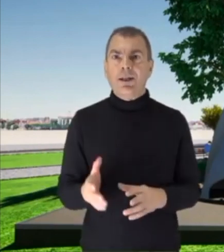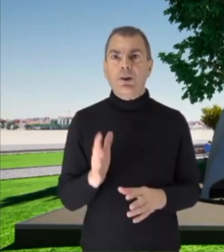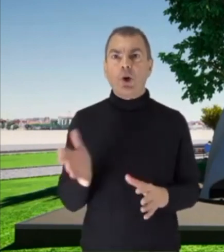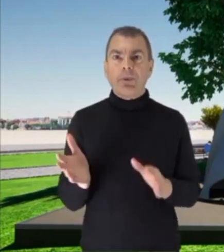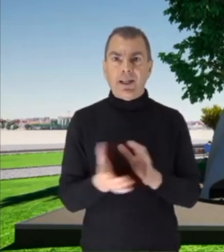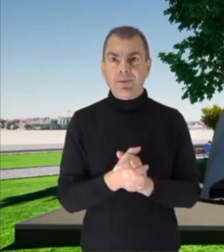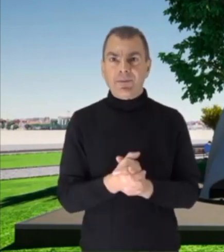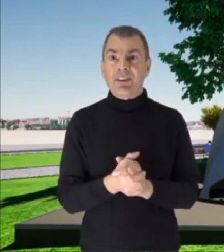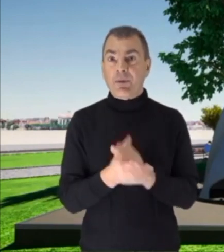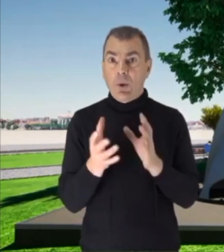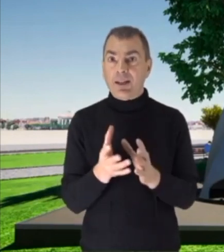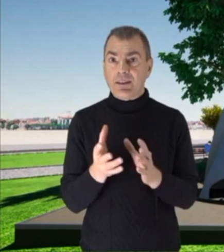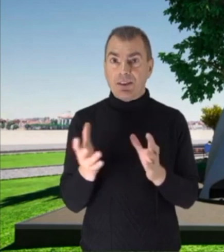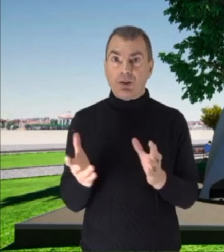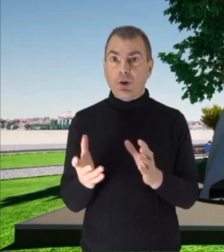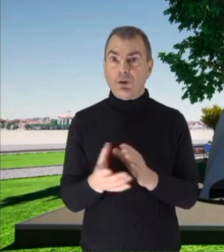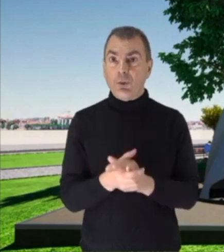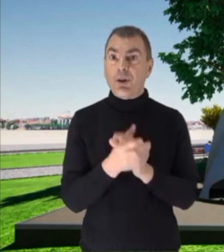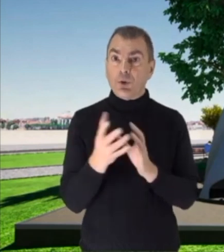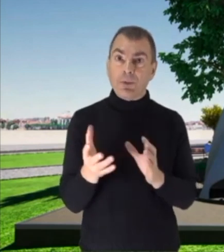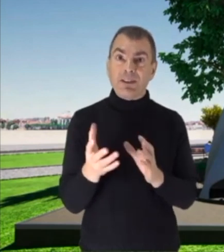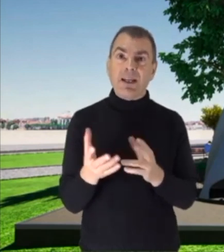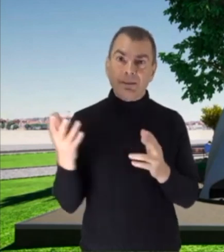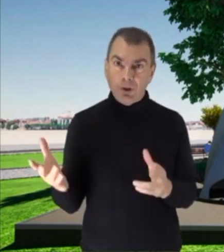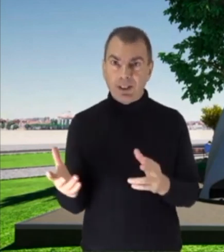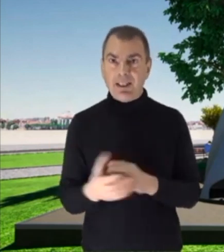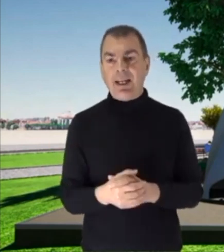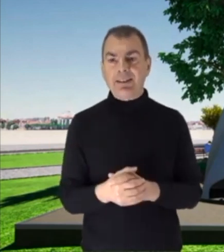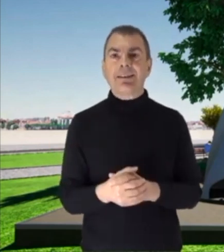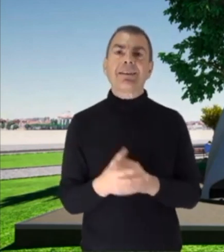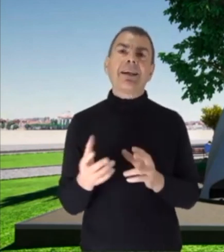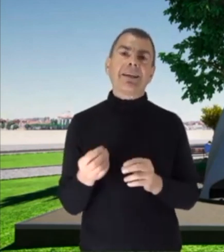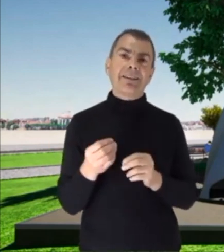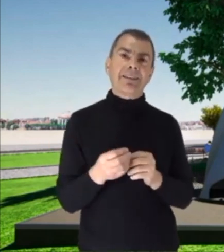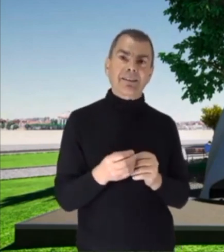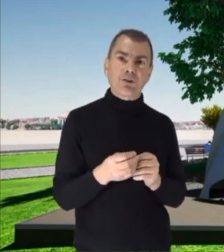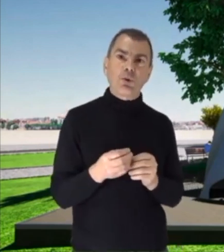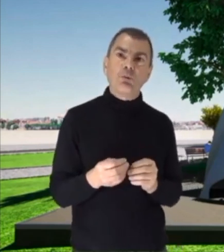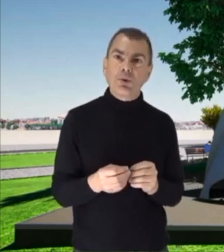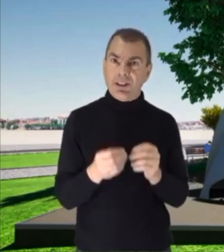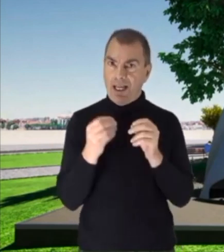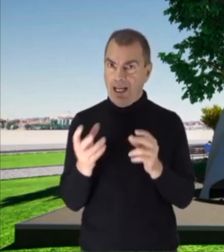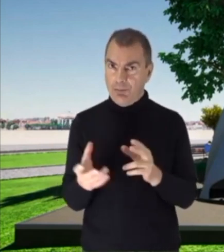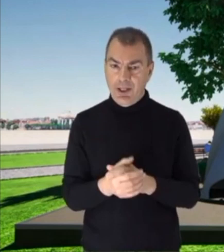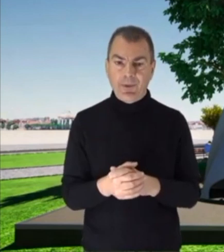L'opera, se mi guardi ti ascolto, l'opera monumentale a voi dedicata, sarà realizzata sul comune di Alba,